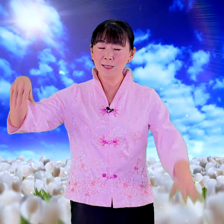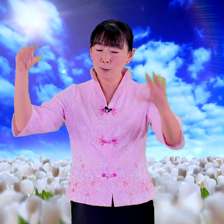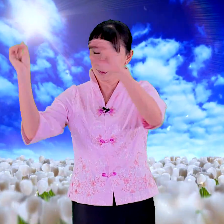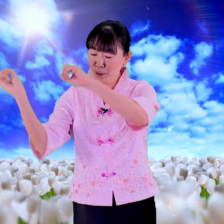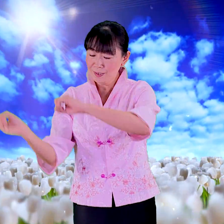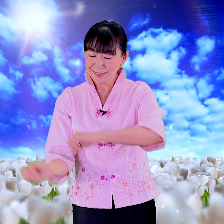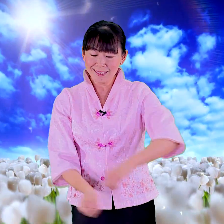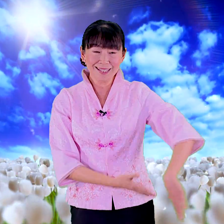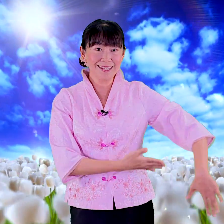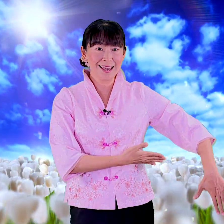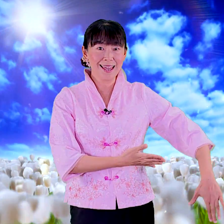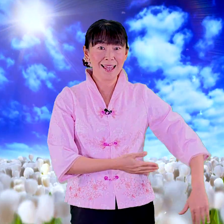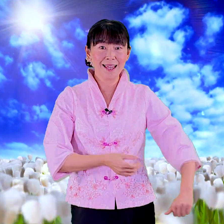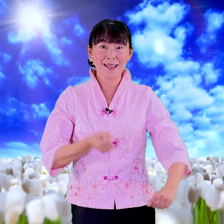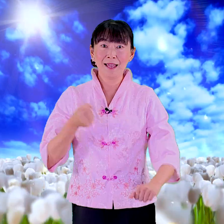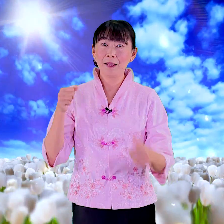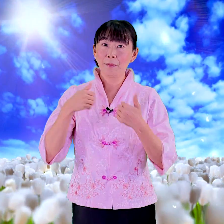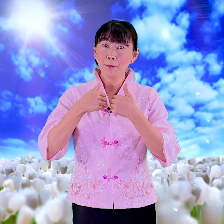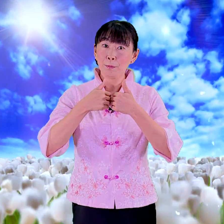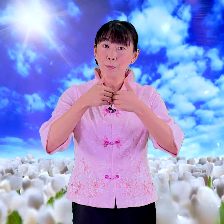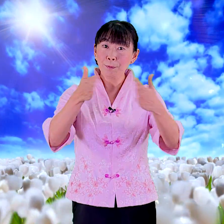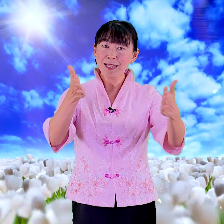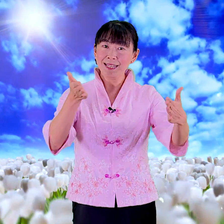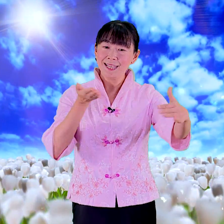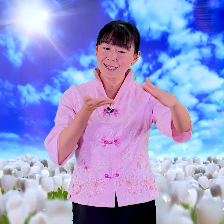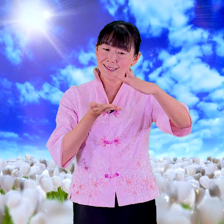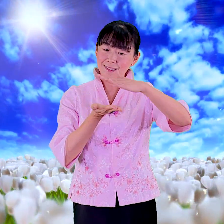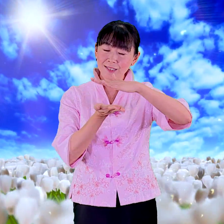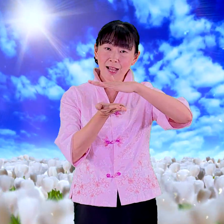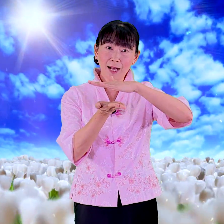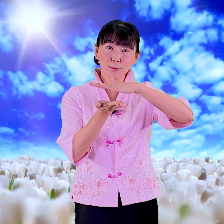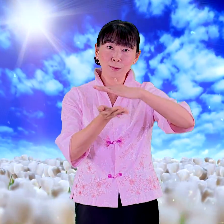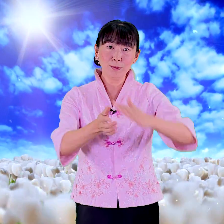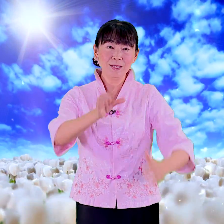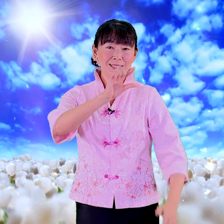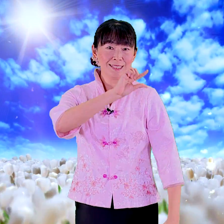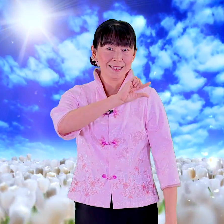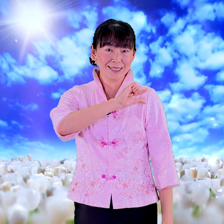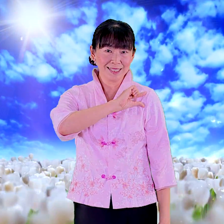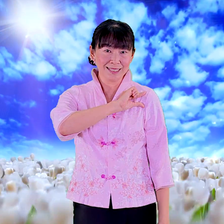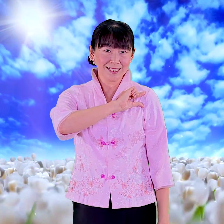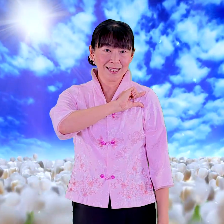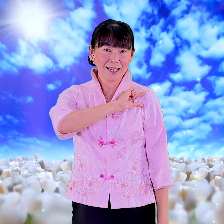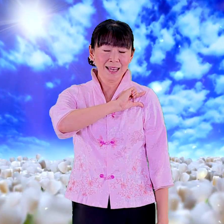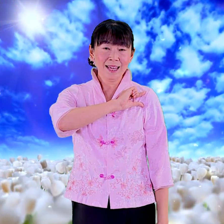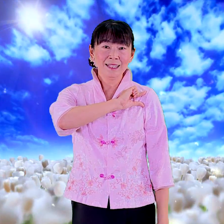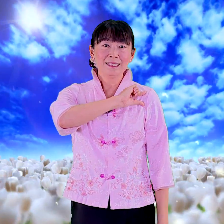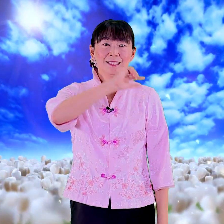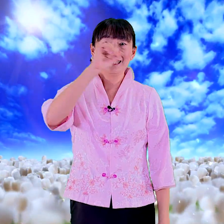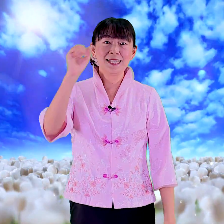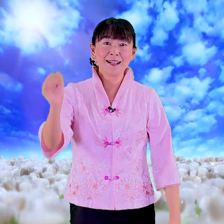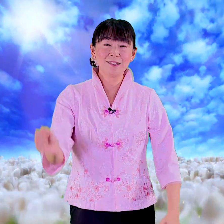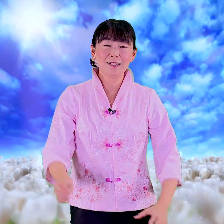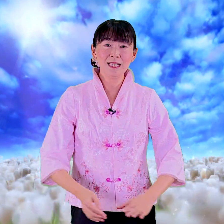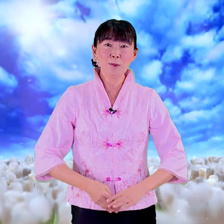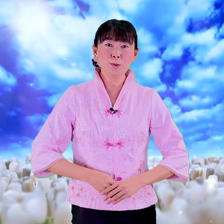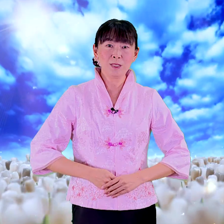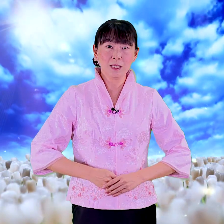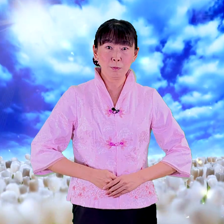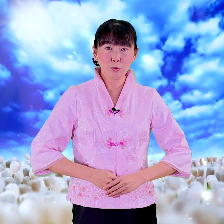于地也不必藏于己不下来是货物其不